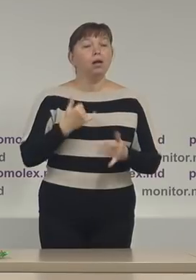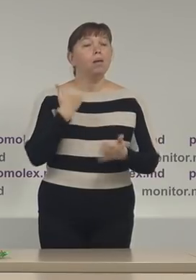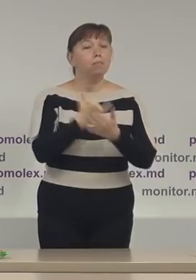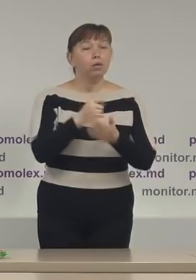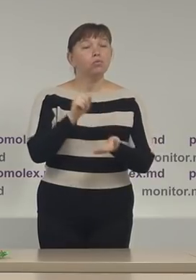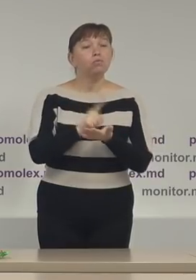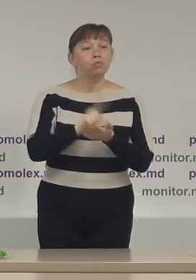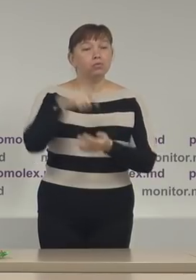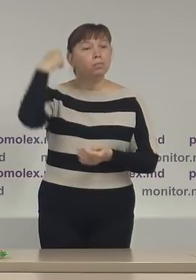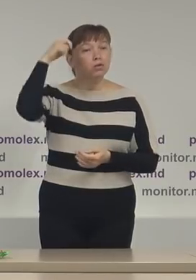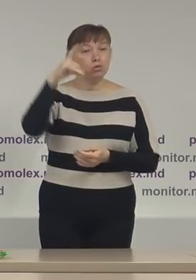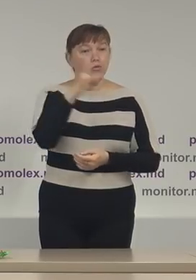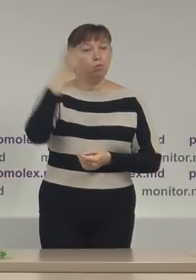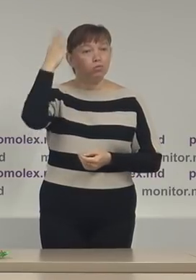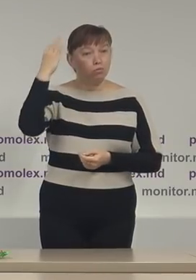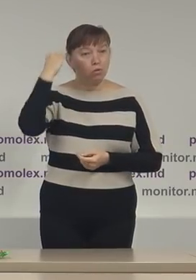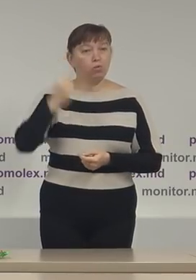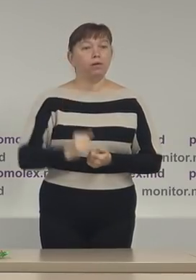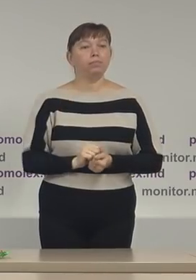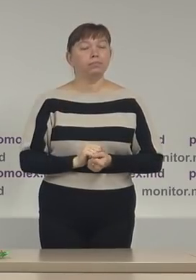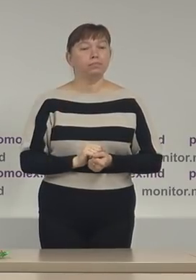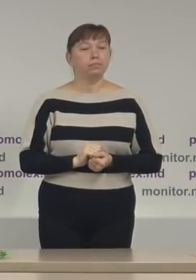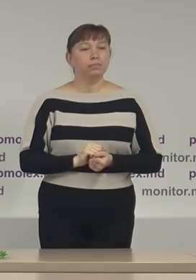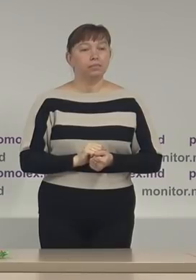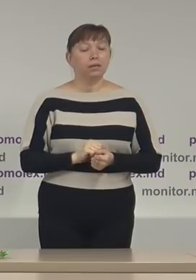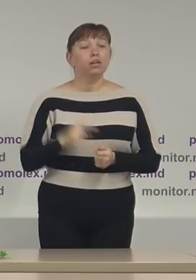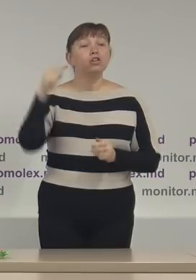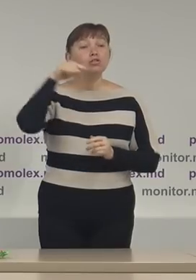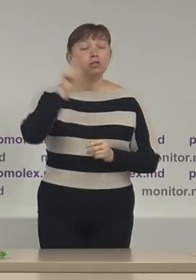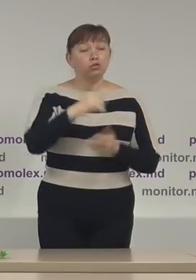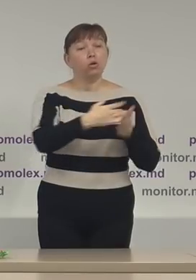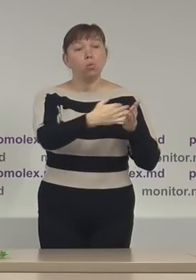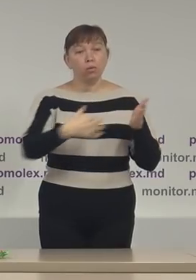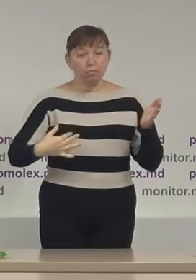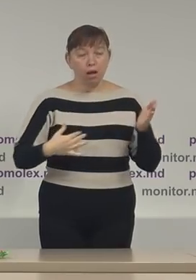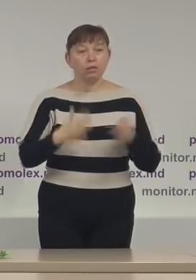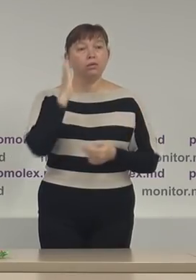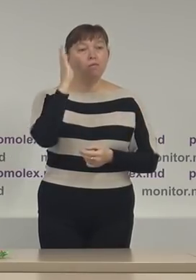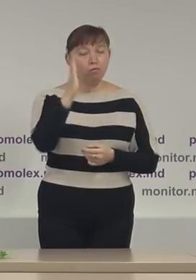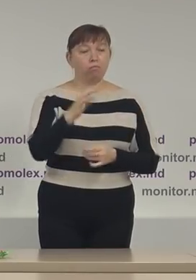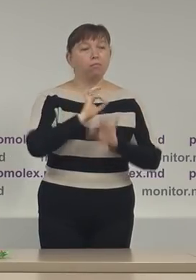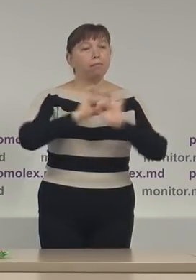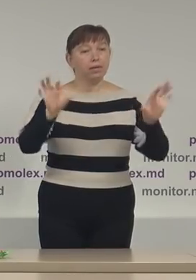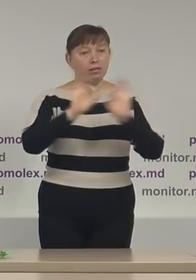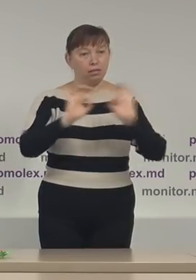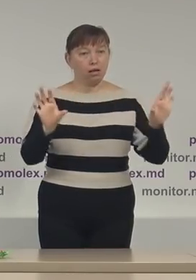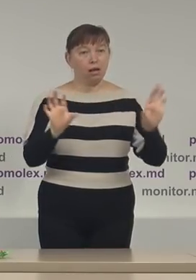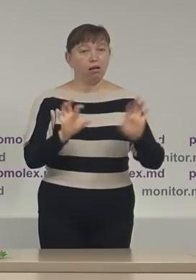În funcție de președintea Republicii Moldova, în cele ce urmează vom prezenta